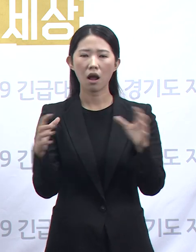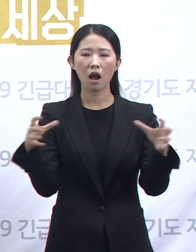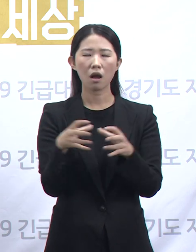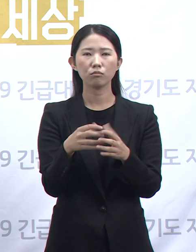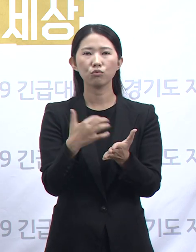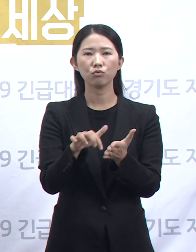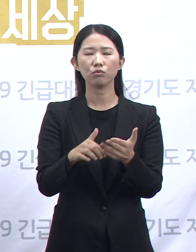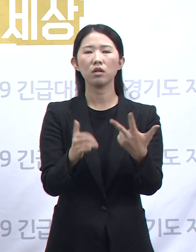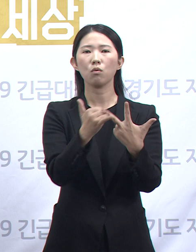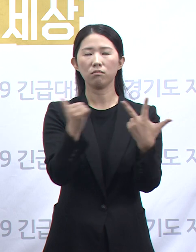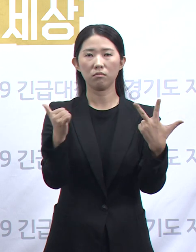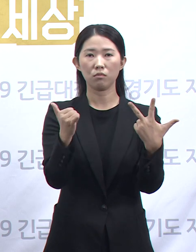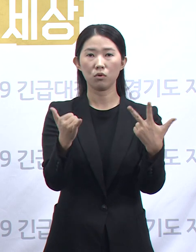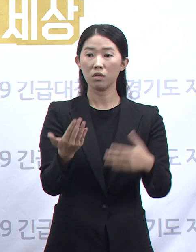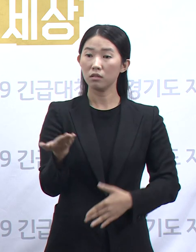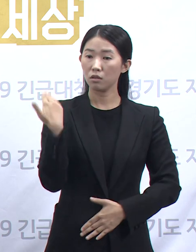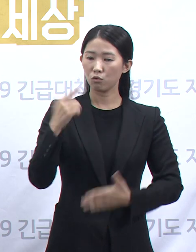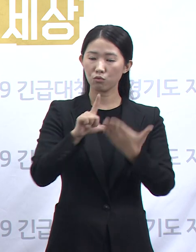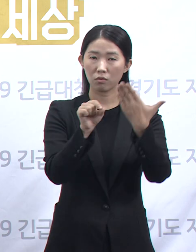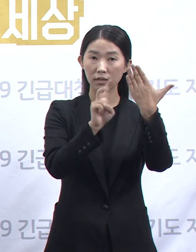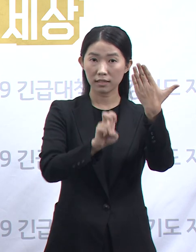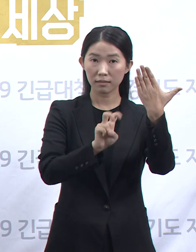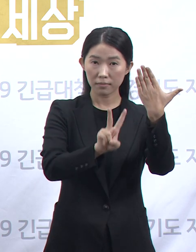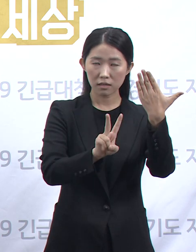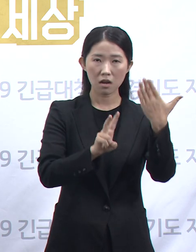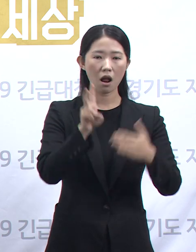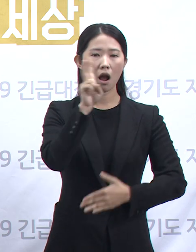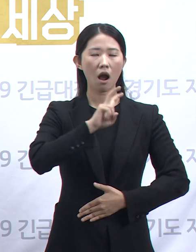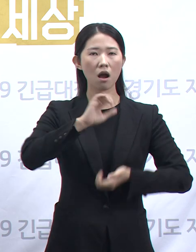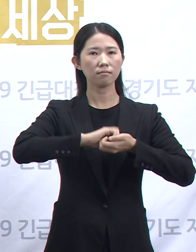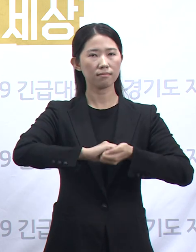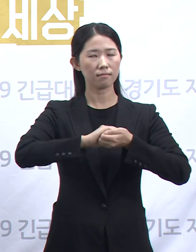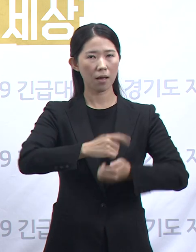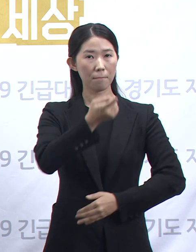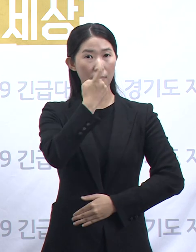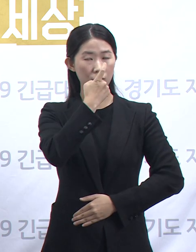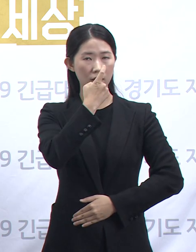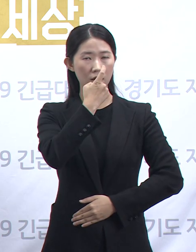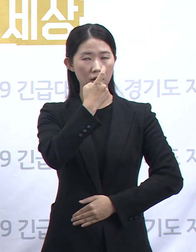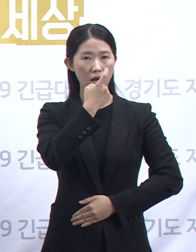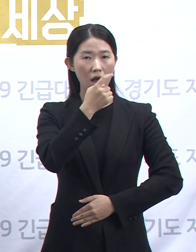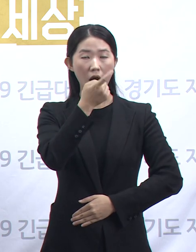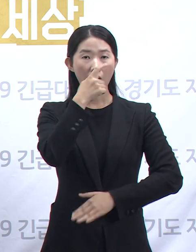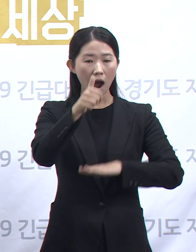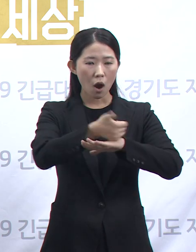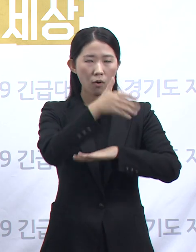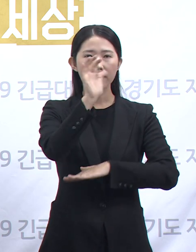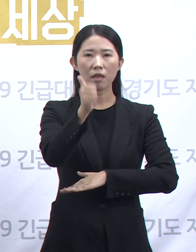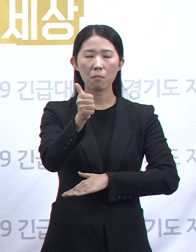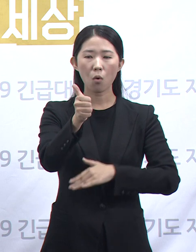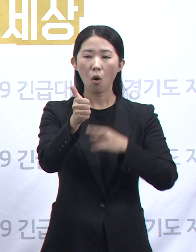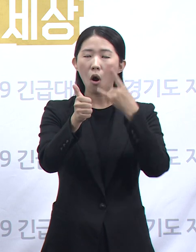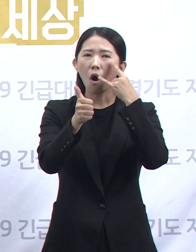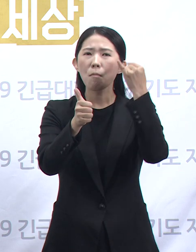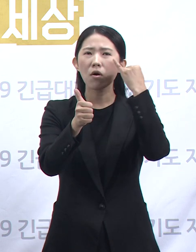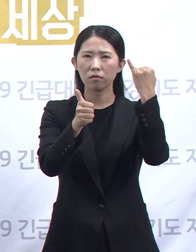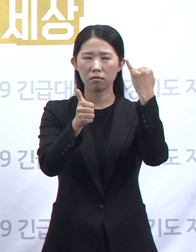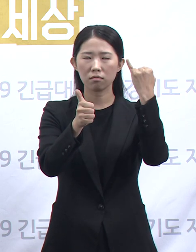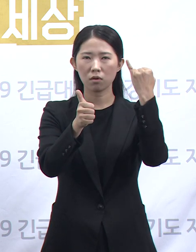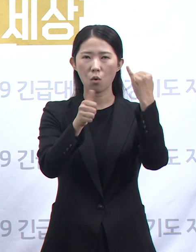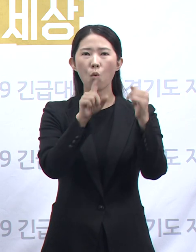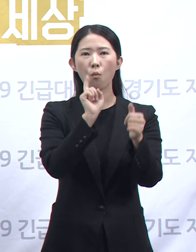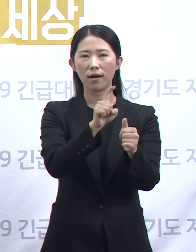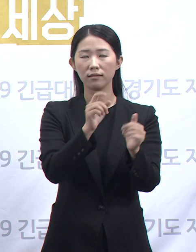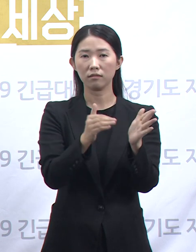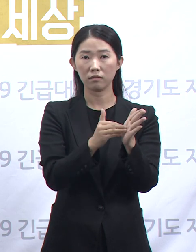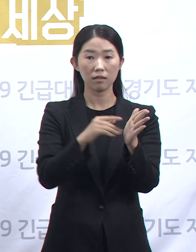앞선 지난 9월 22일 성악 레슨을 하는 해당 학원 대표와 그의 어머니가 확진되었고, 다음